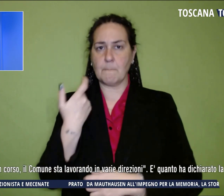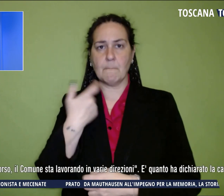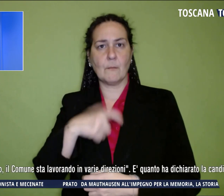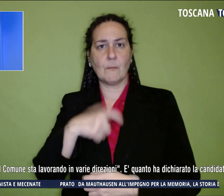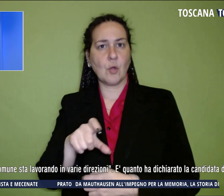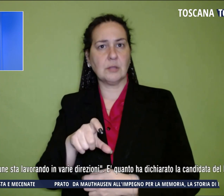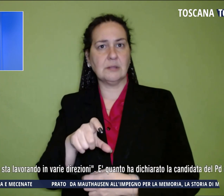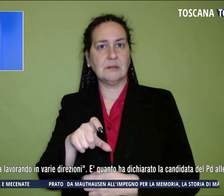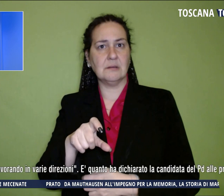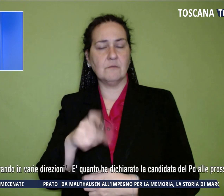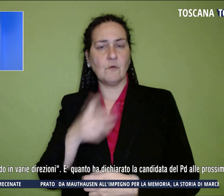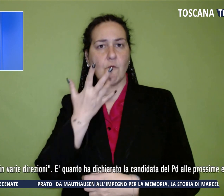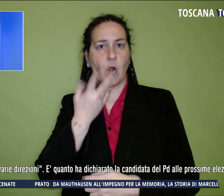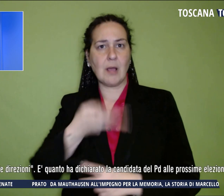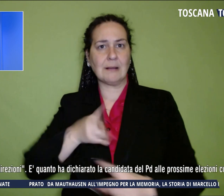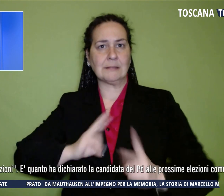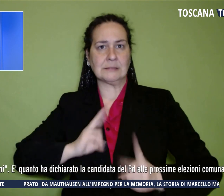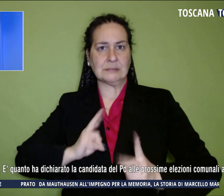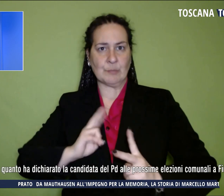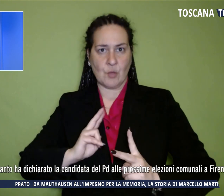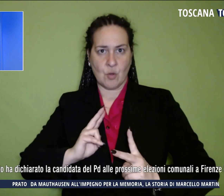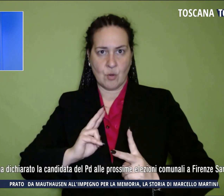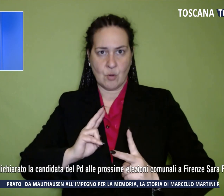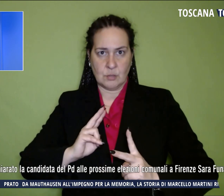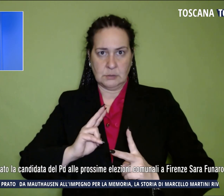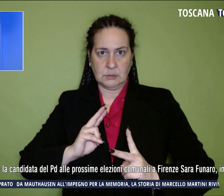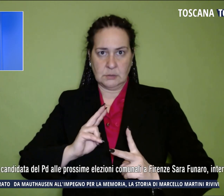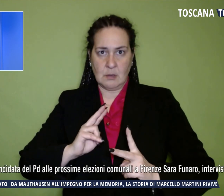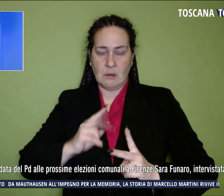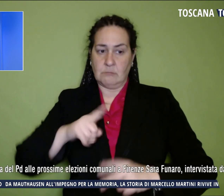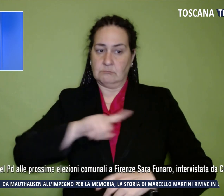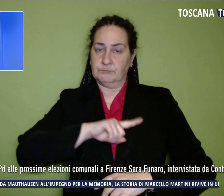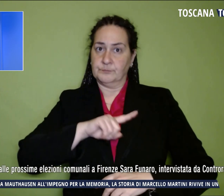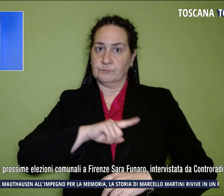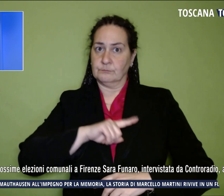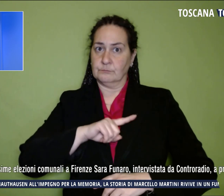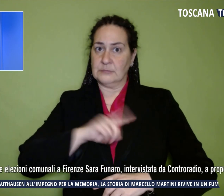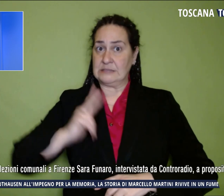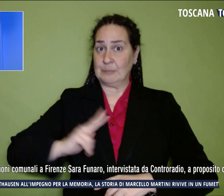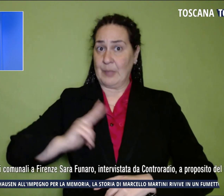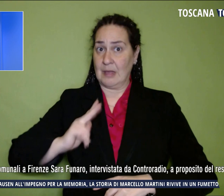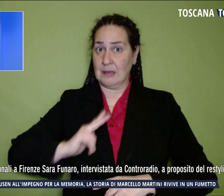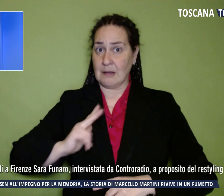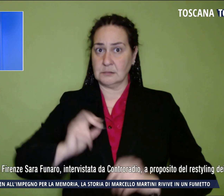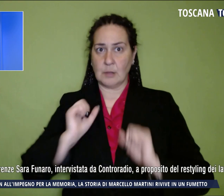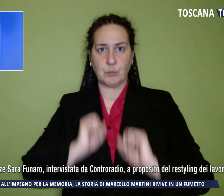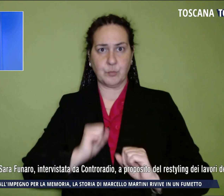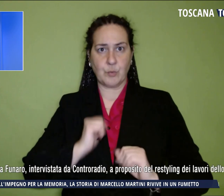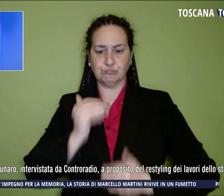quelle che sono le risposte che devono essere date, il mio auspicio, e che si possa continuare a giocare